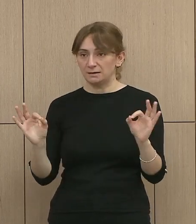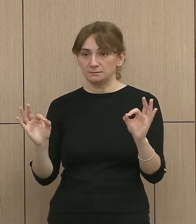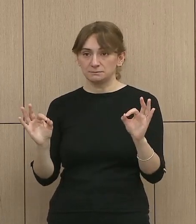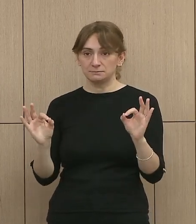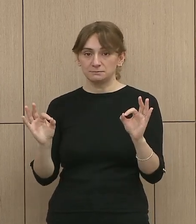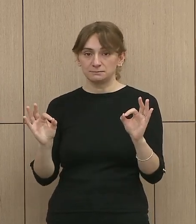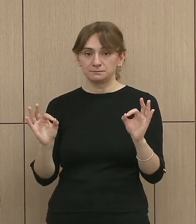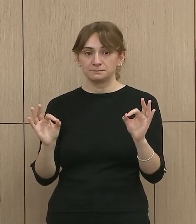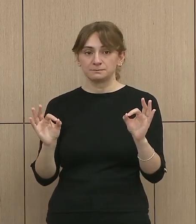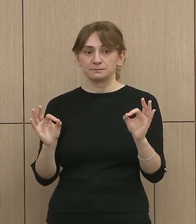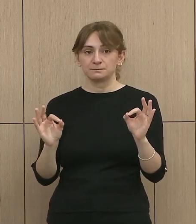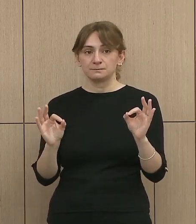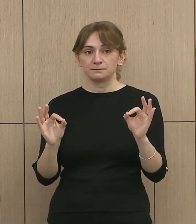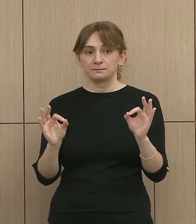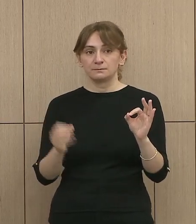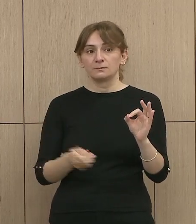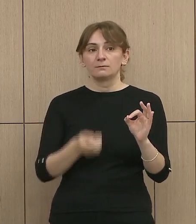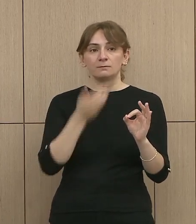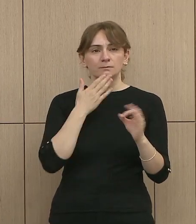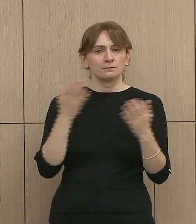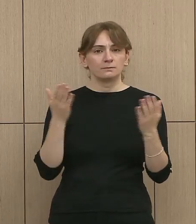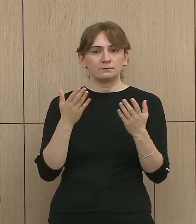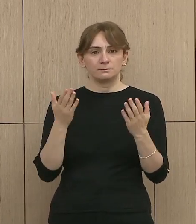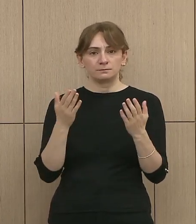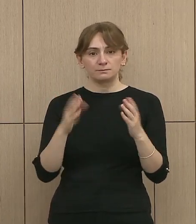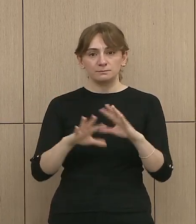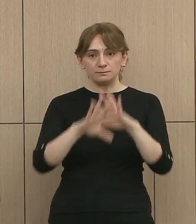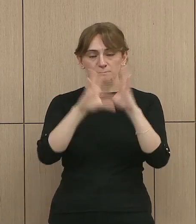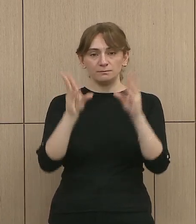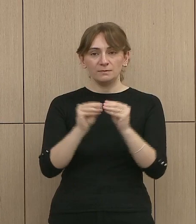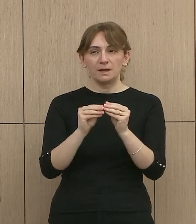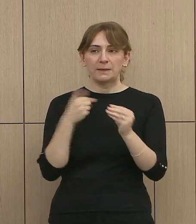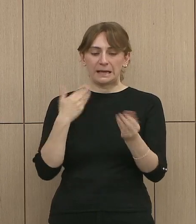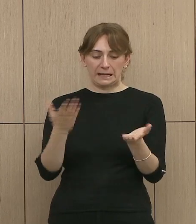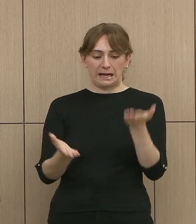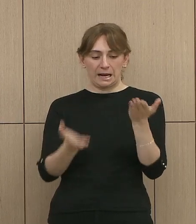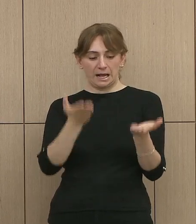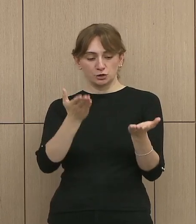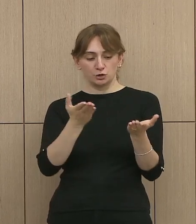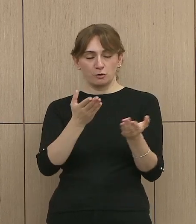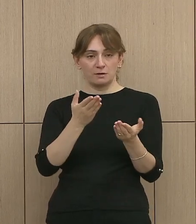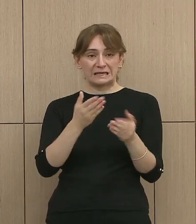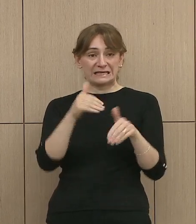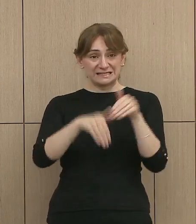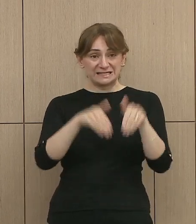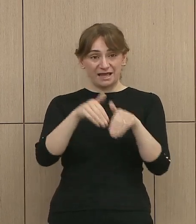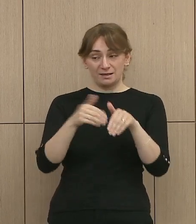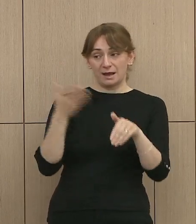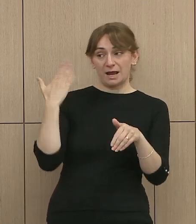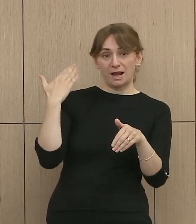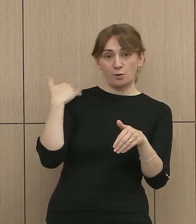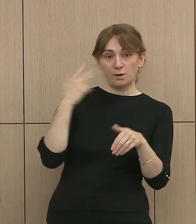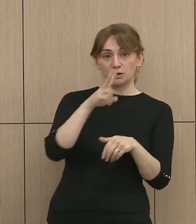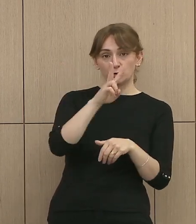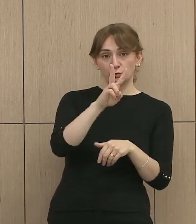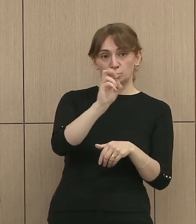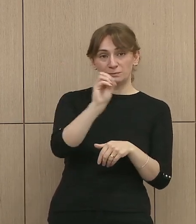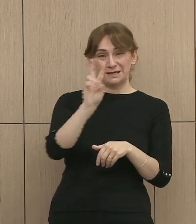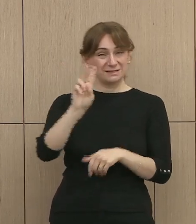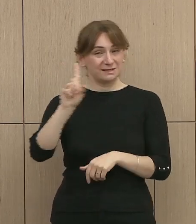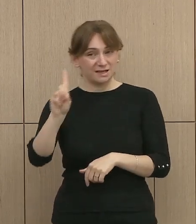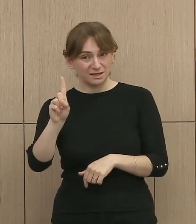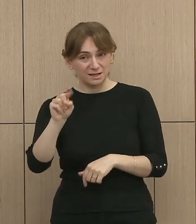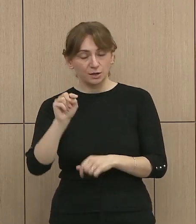dhe pse jo dhe në mirë se në zjedjeve, dhe në momentin që në flasim, pse jo dhe në mirë se në zjedjeve të vitit 2021.